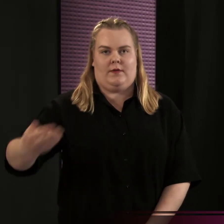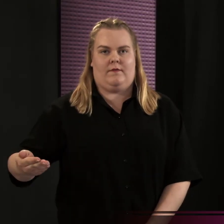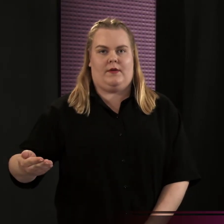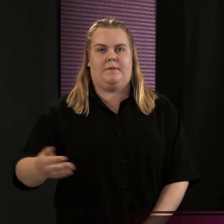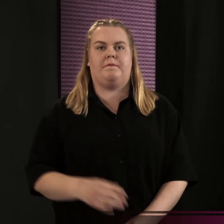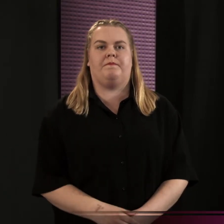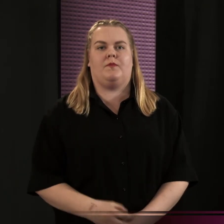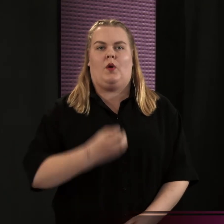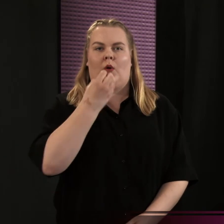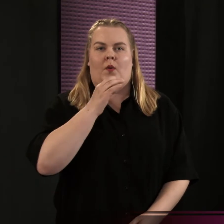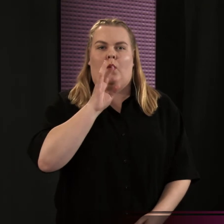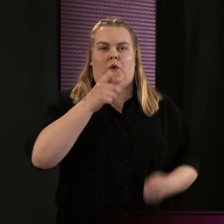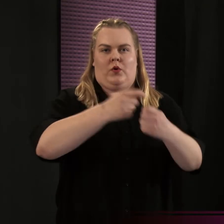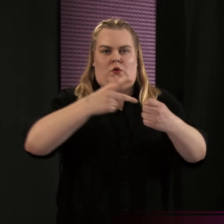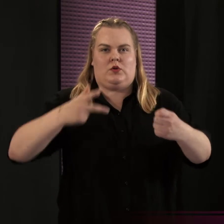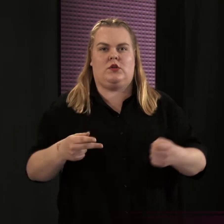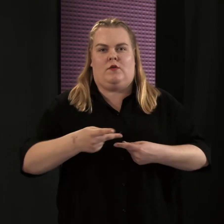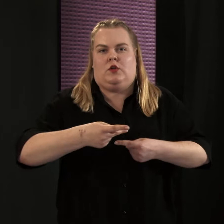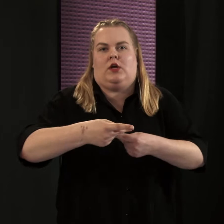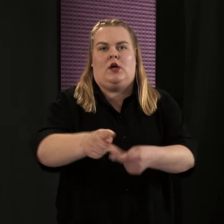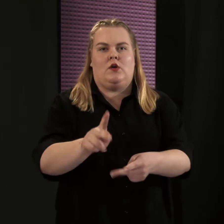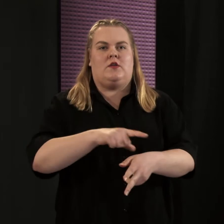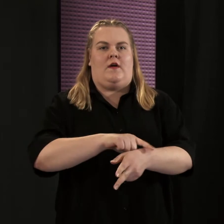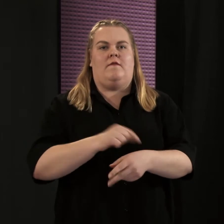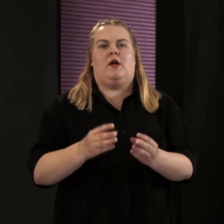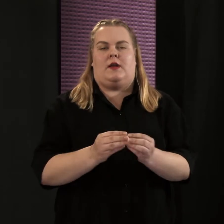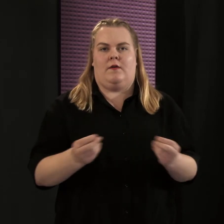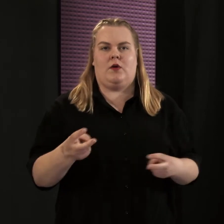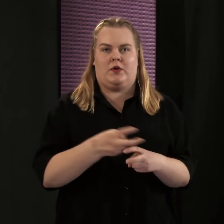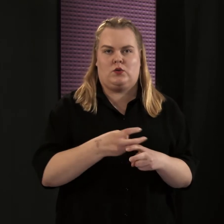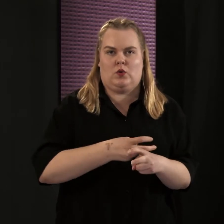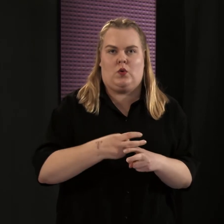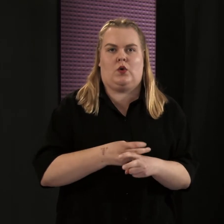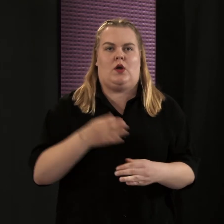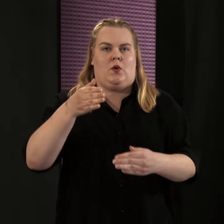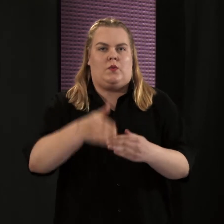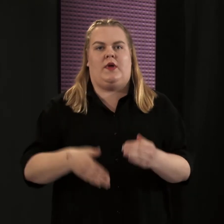Pohjois-Savossa käynnissä olevat valinnanvapauskokeilut päättyvät kesän aikana.